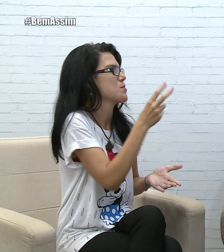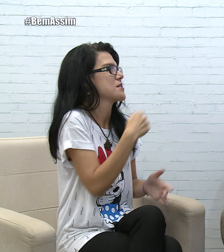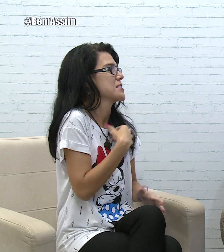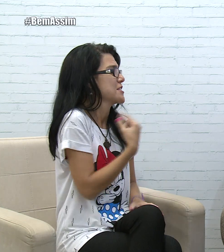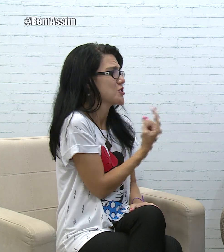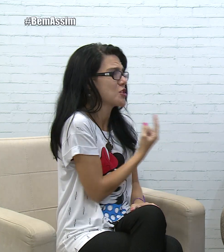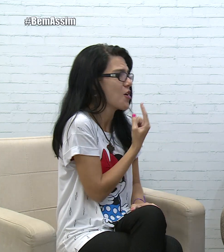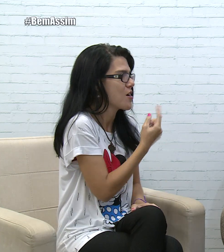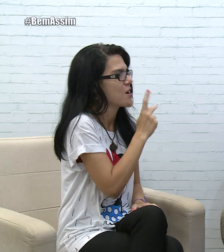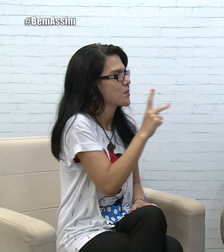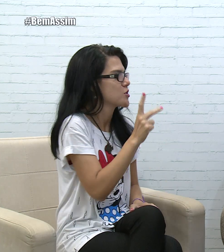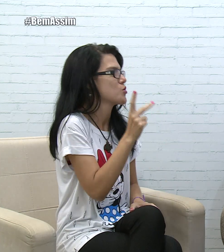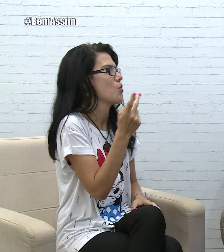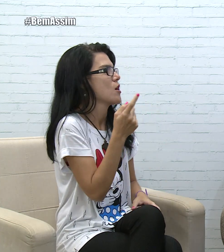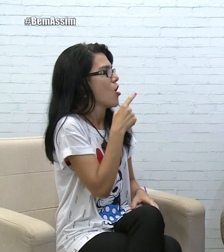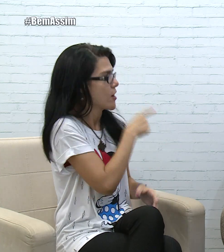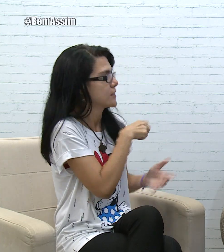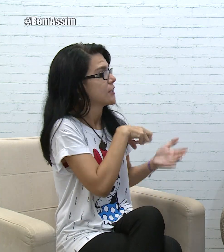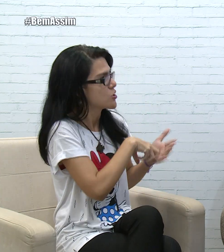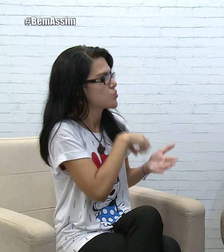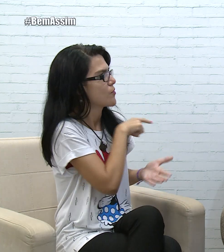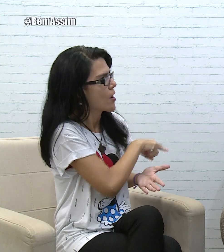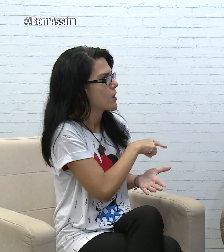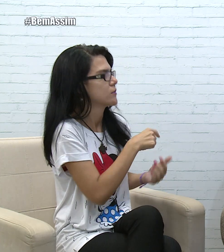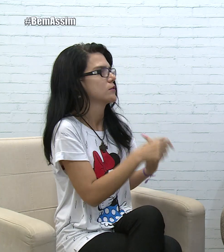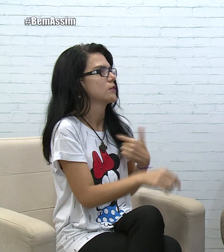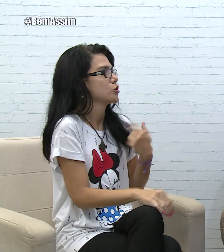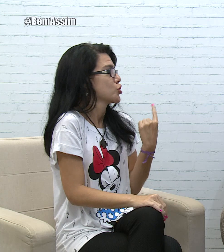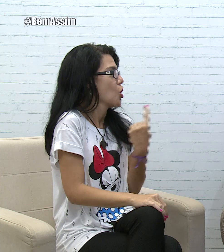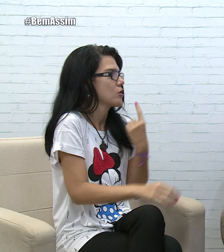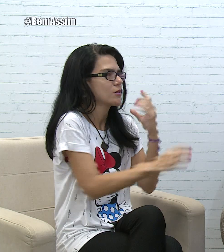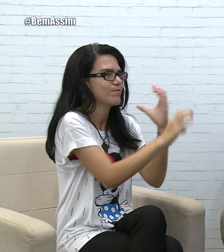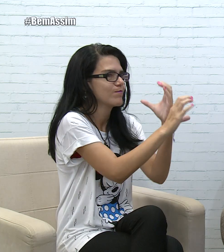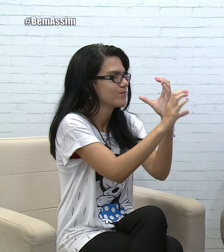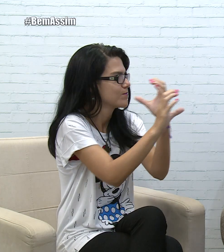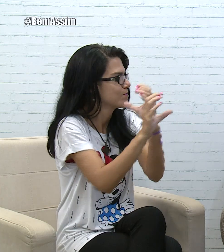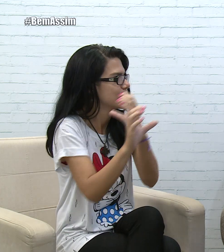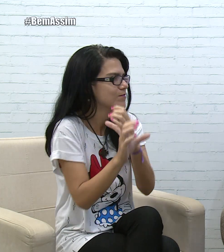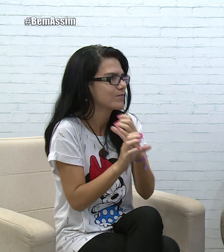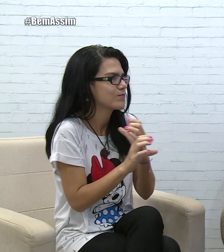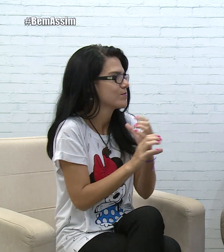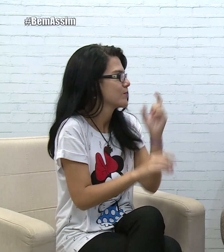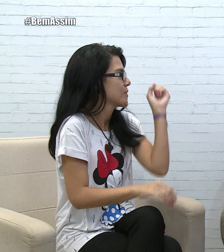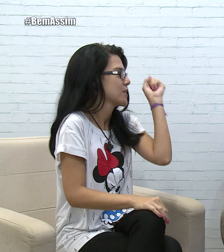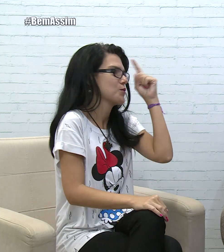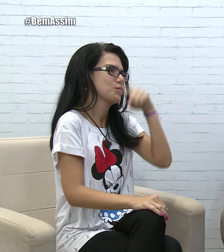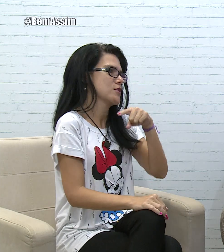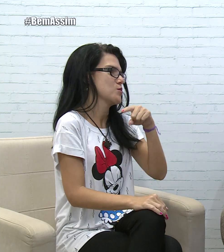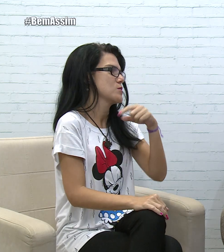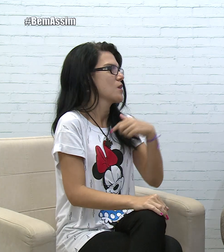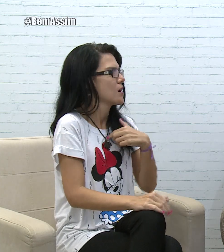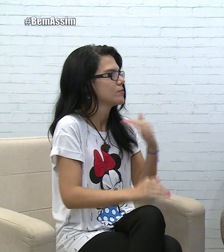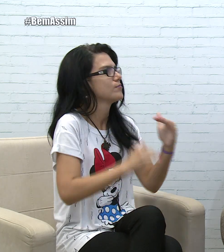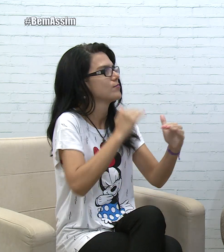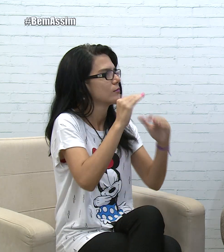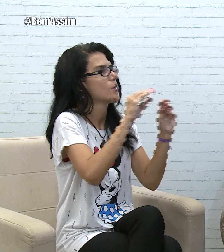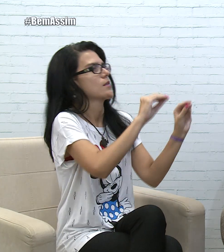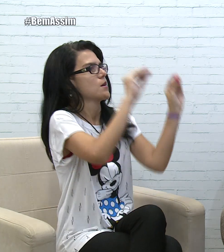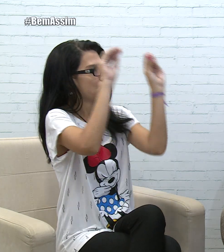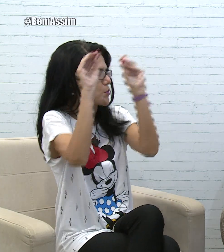castigo na escola, sempre era sozinha, sempre, sem fazer nada, não tinha comunicação. Era muito difícil para mim. Com